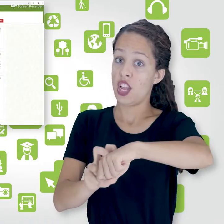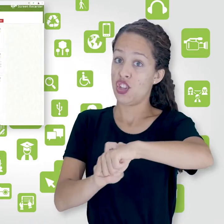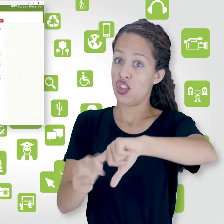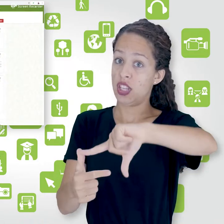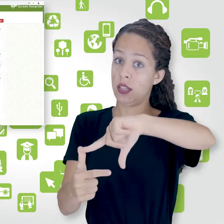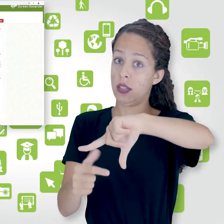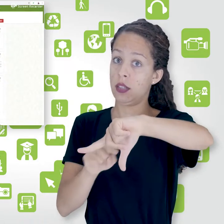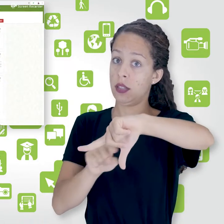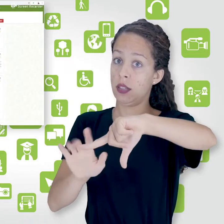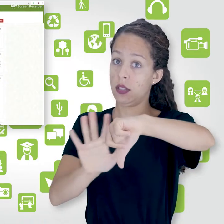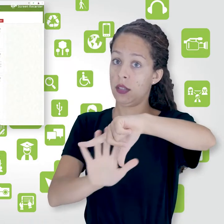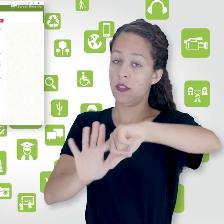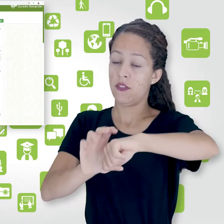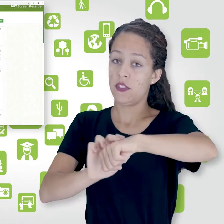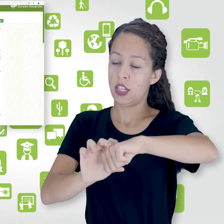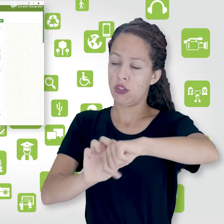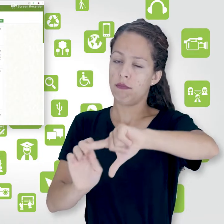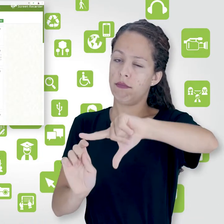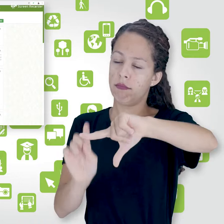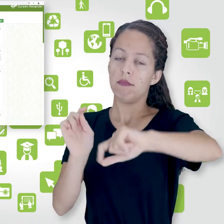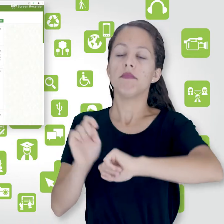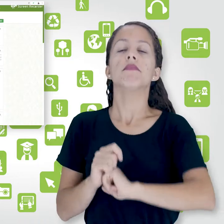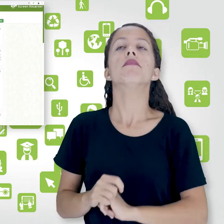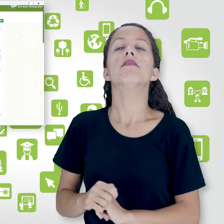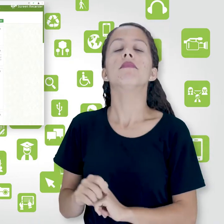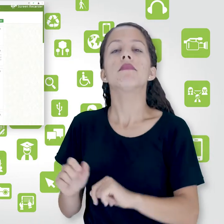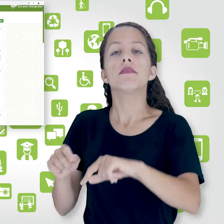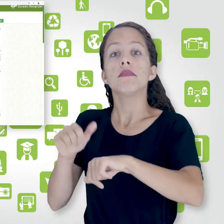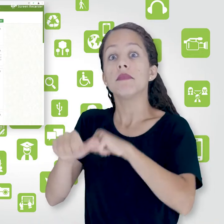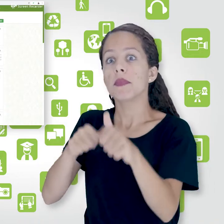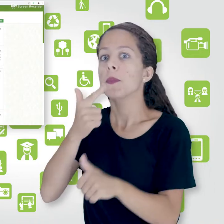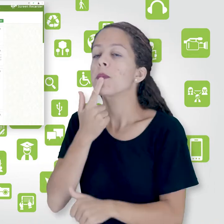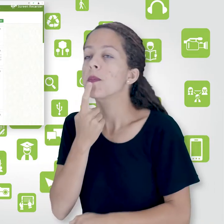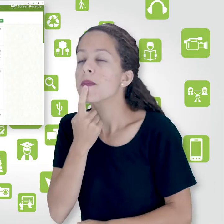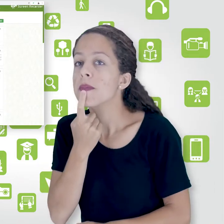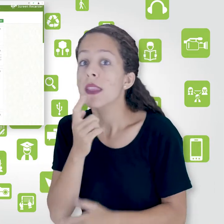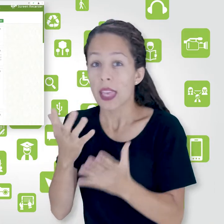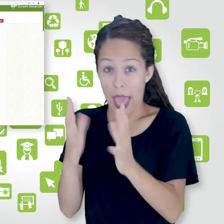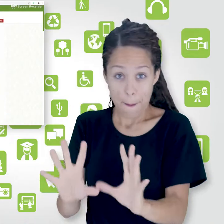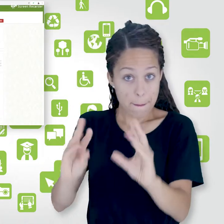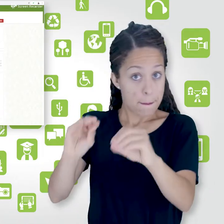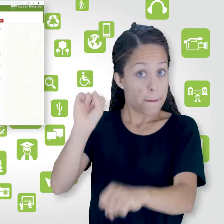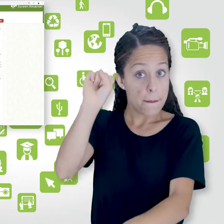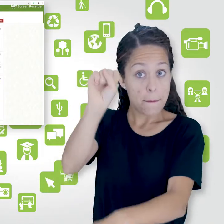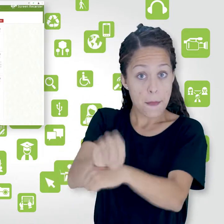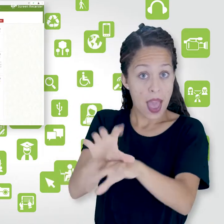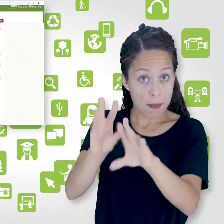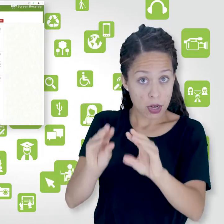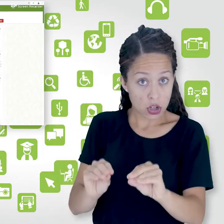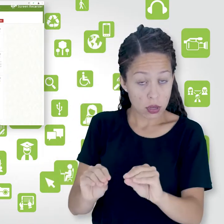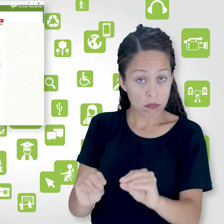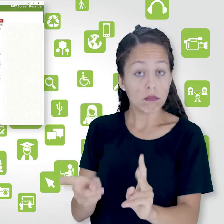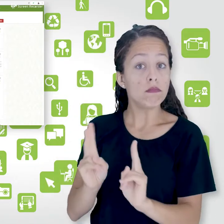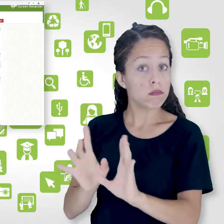nesse botão verde, tá certo? E, para desativar a mesma coisa, é só clicar no botão desativar a edição.